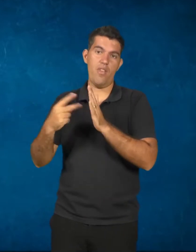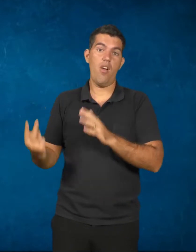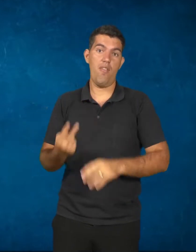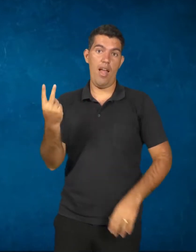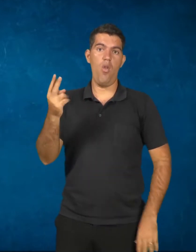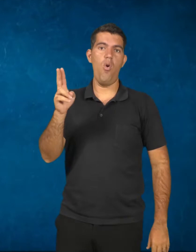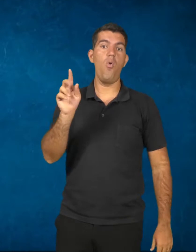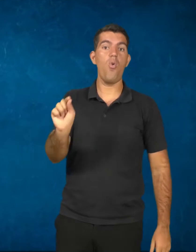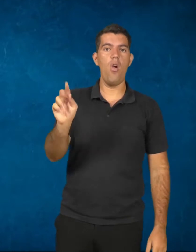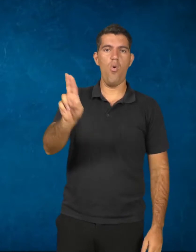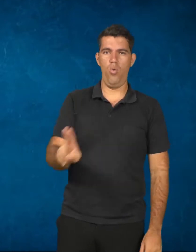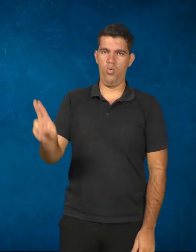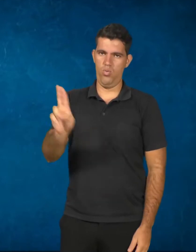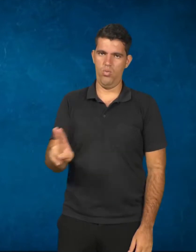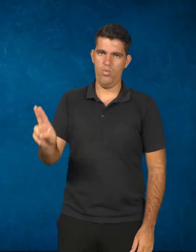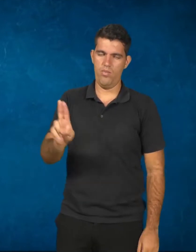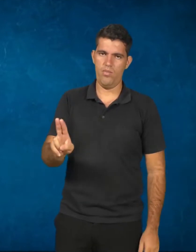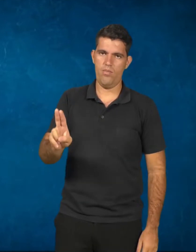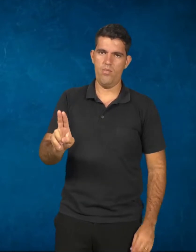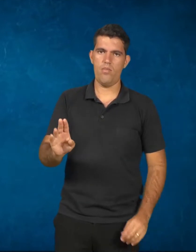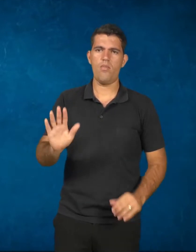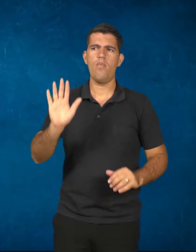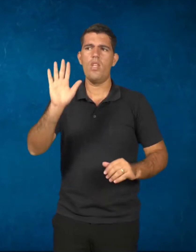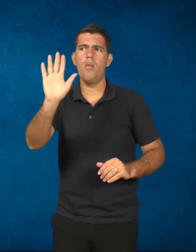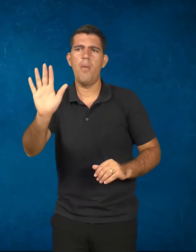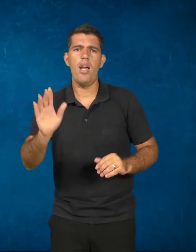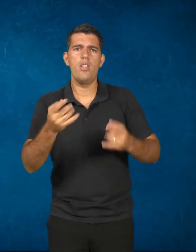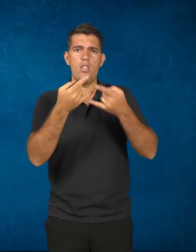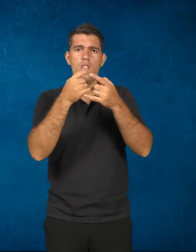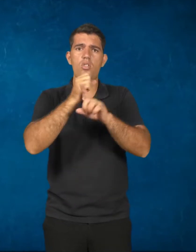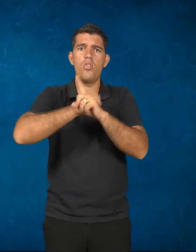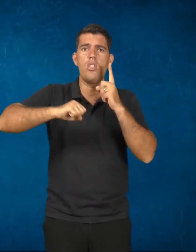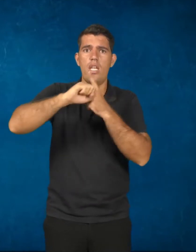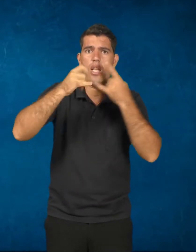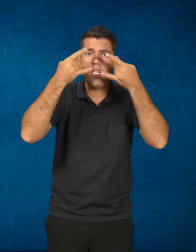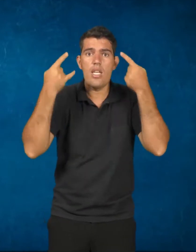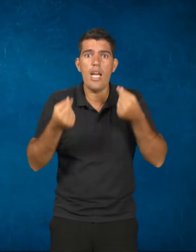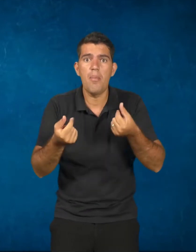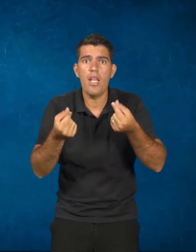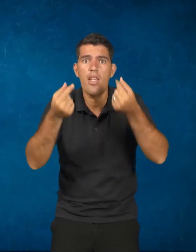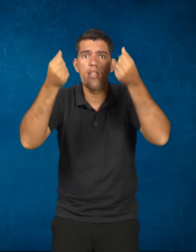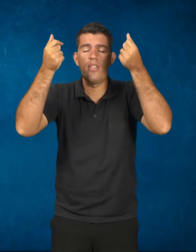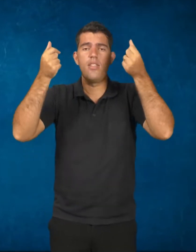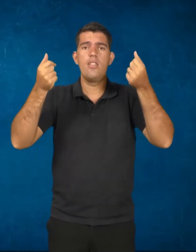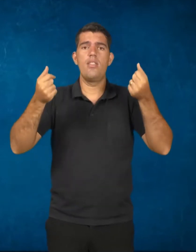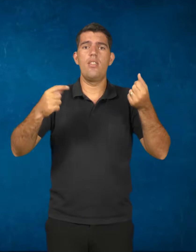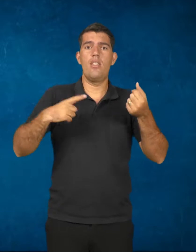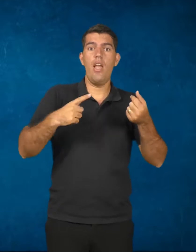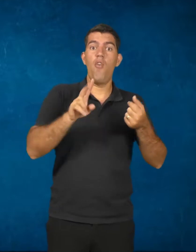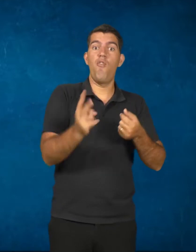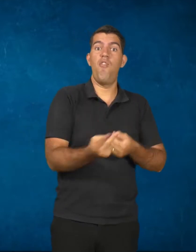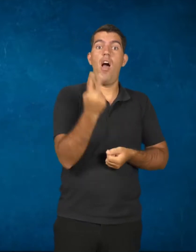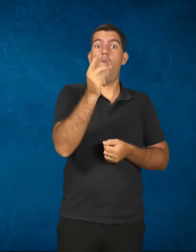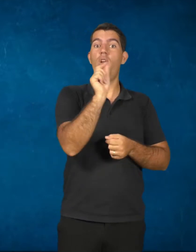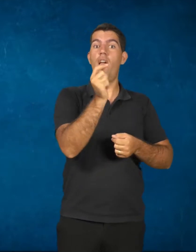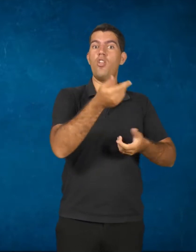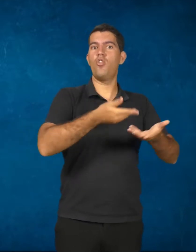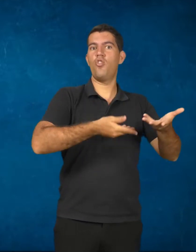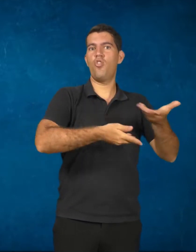uso. Porém, na sociedade capitalista, o trabalho, ele assume um valor de troca. Sentido de valor